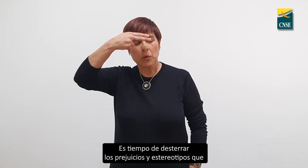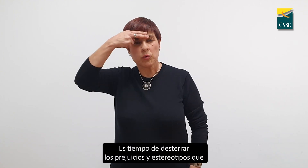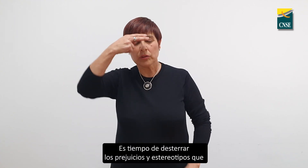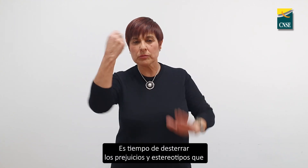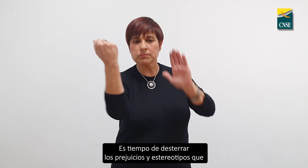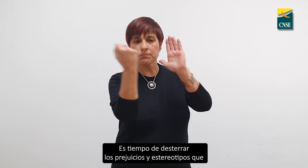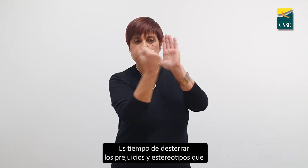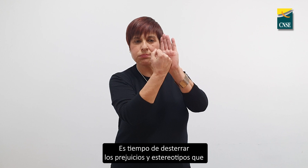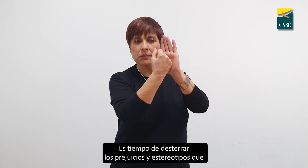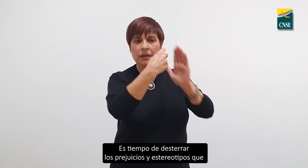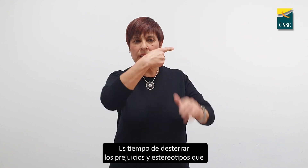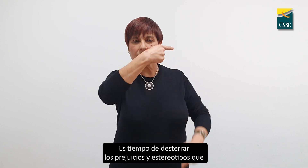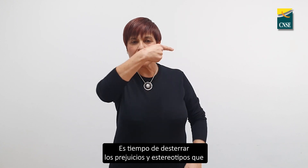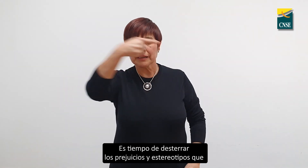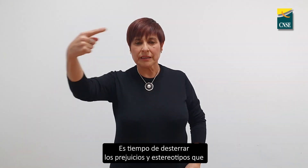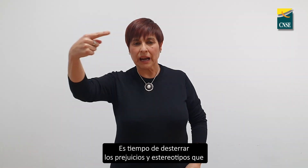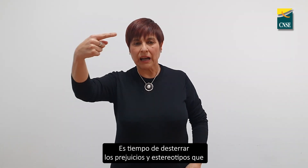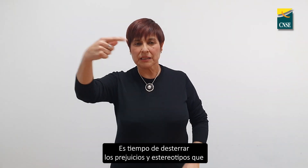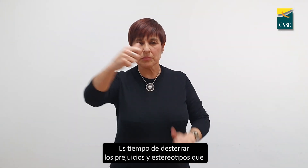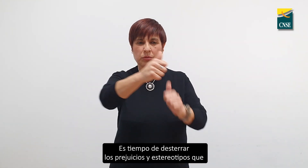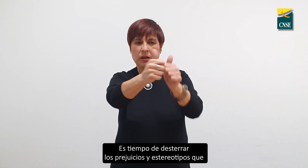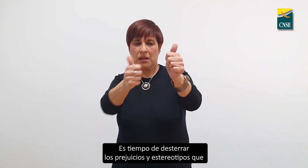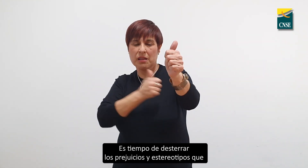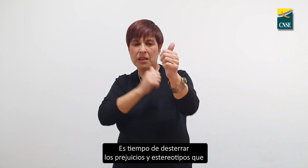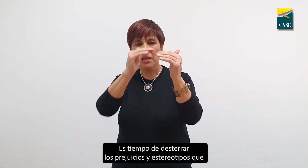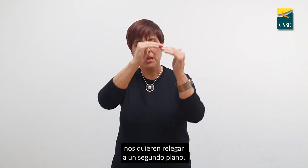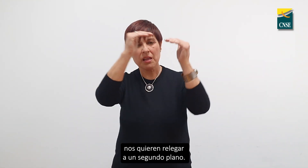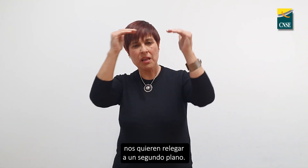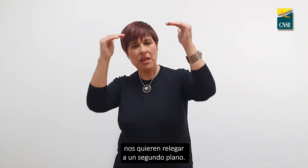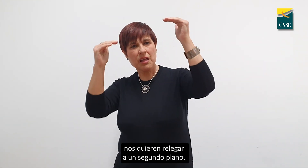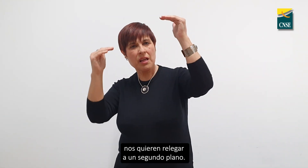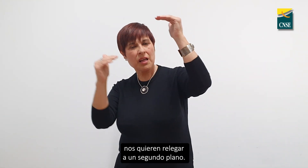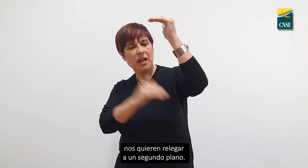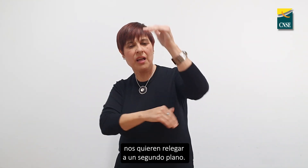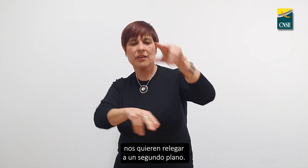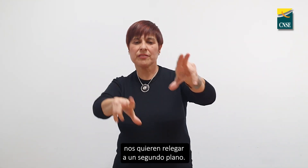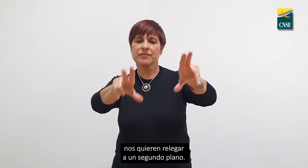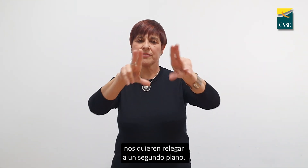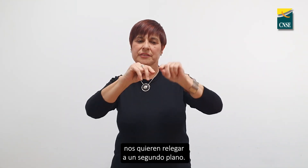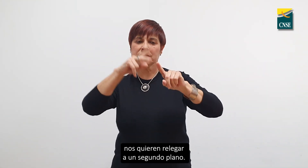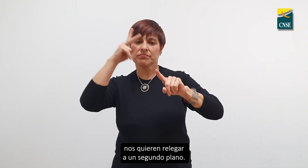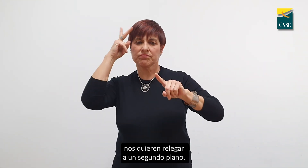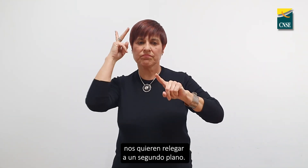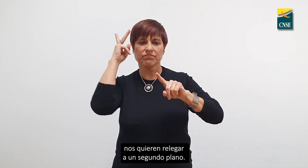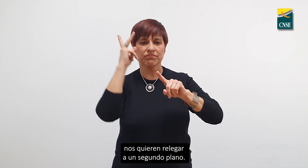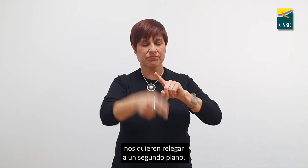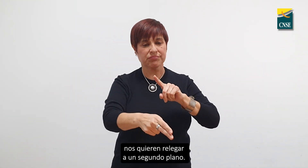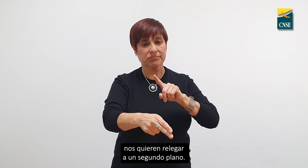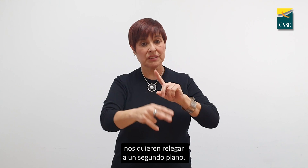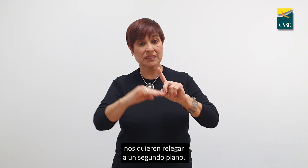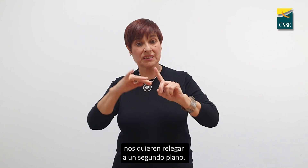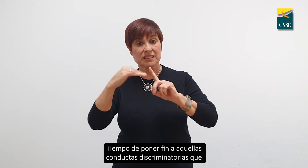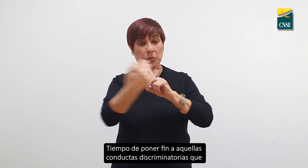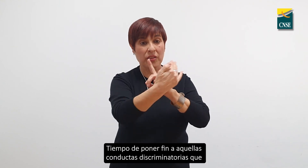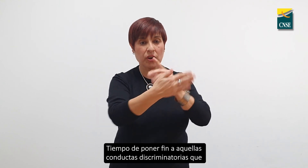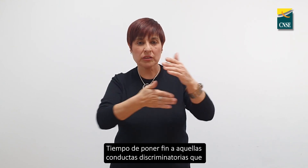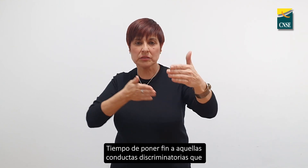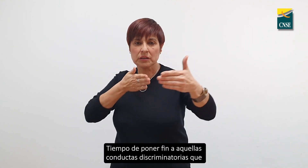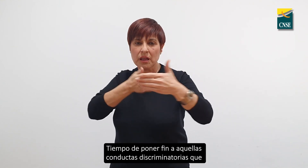Es tiempo de desterrar los prejuicios y estereotipos que nos quieren relegar a un segundo plano. Tiempo